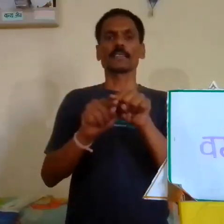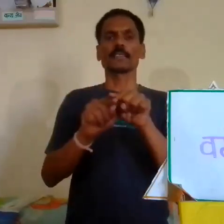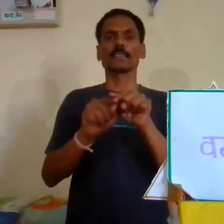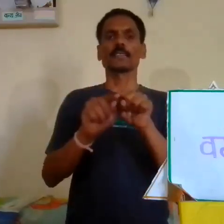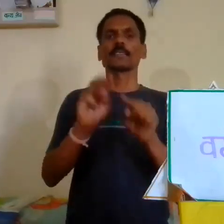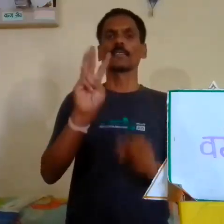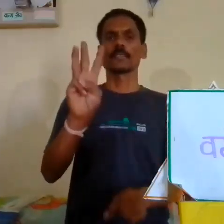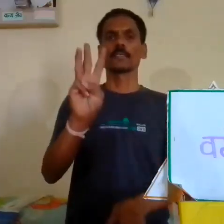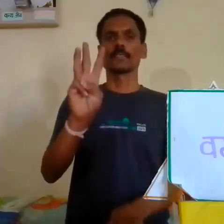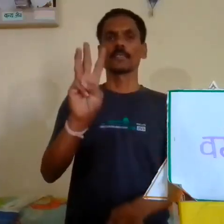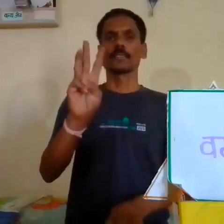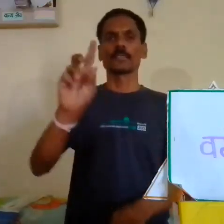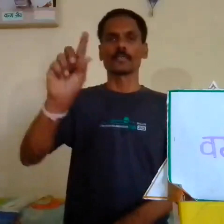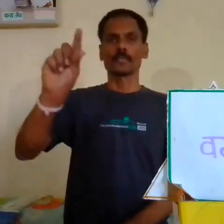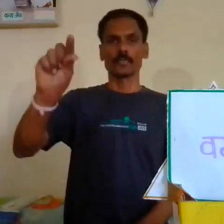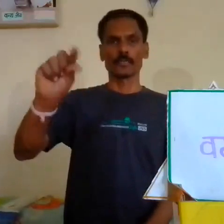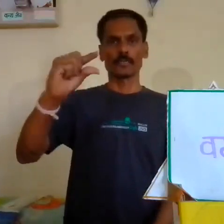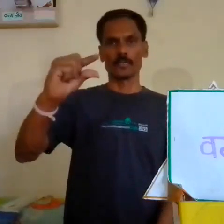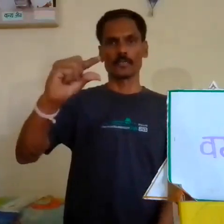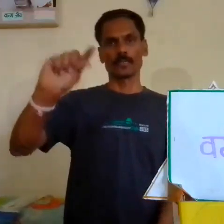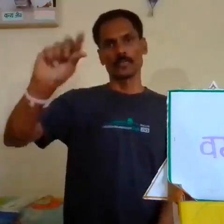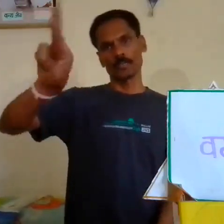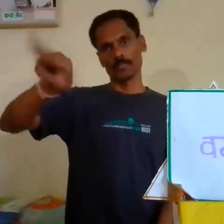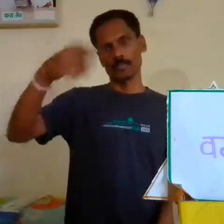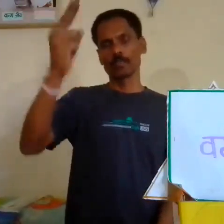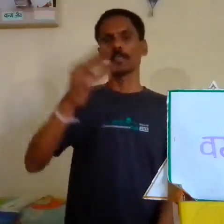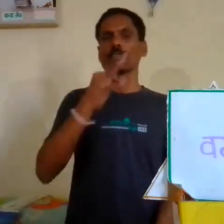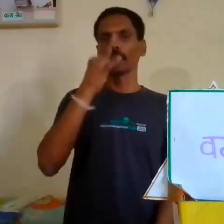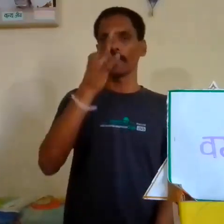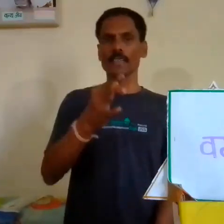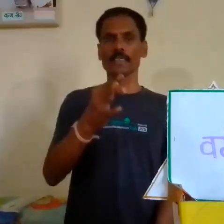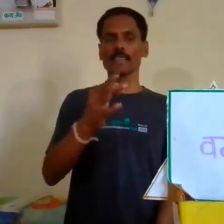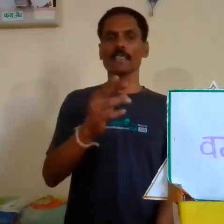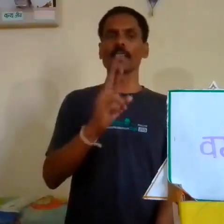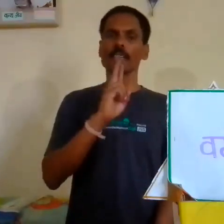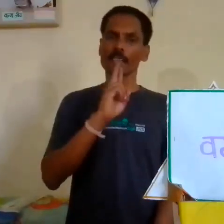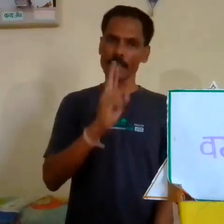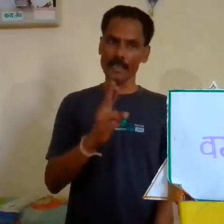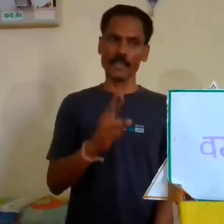कहते हैं